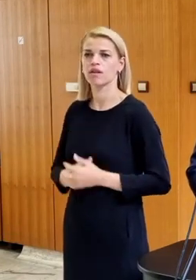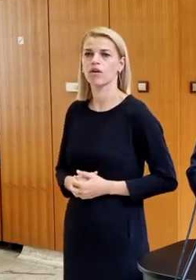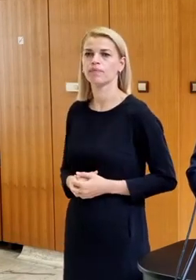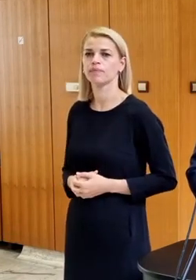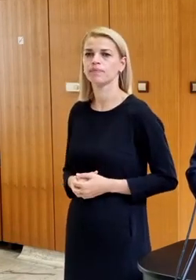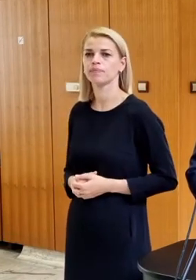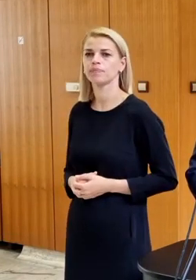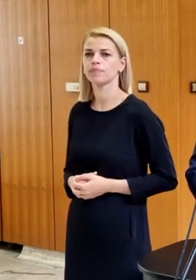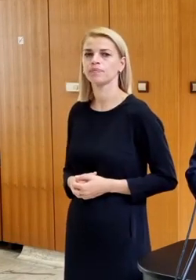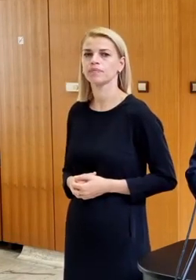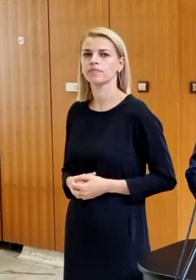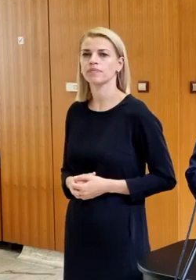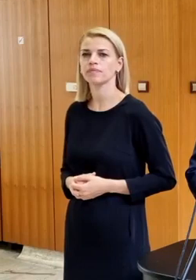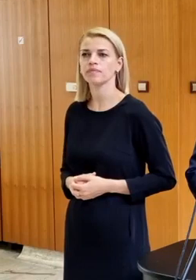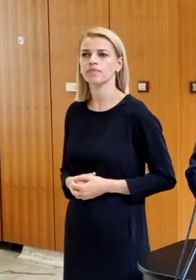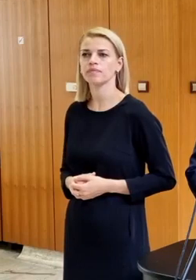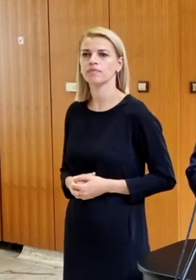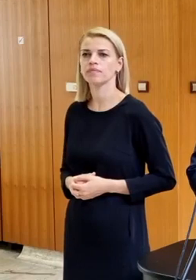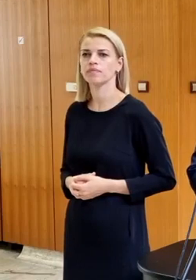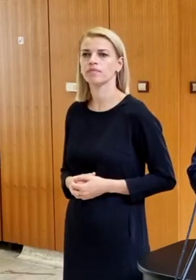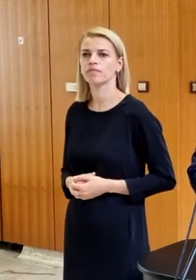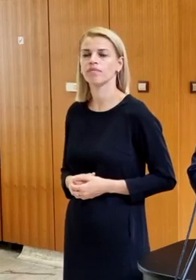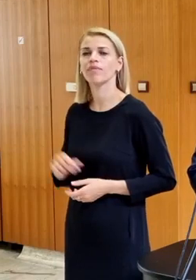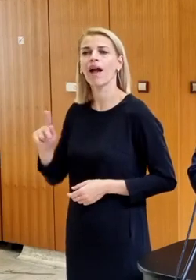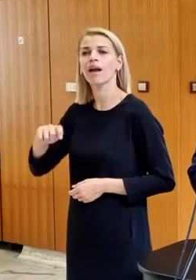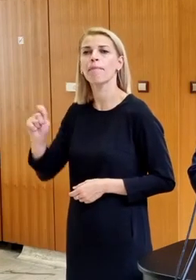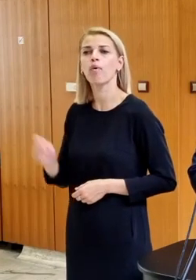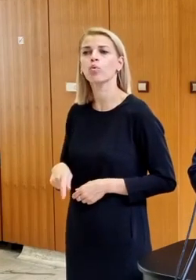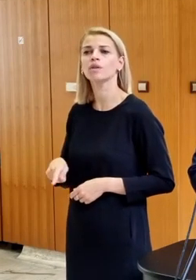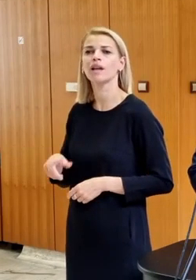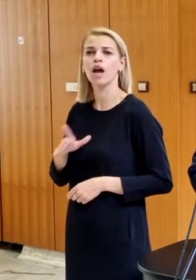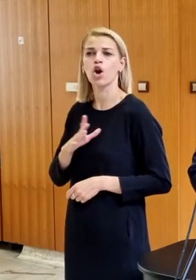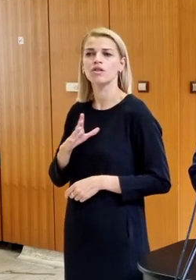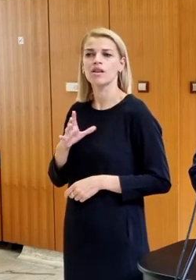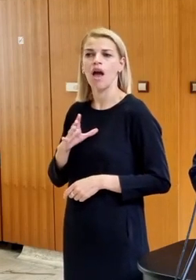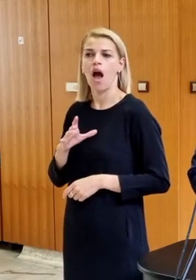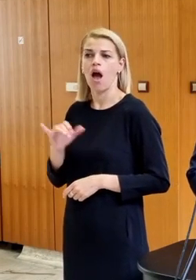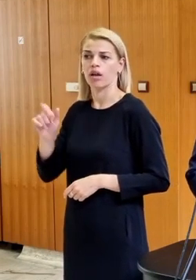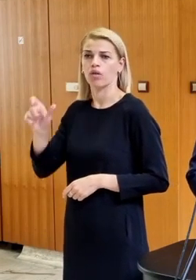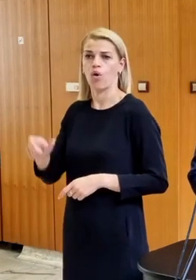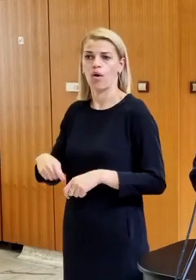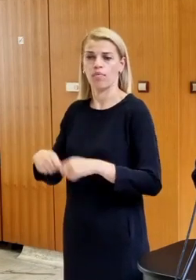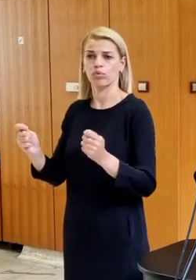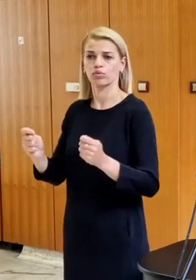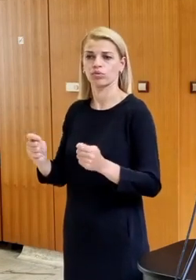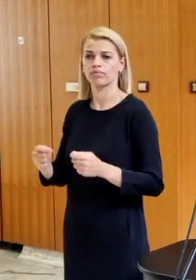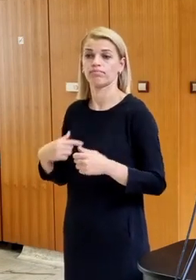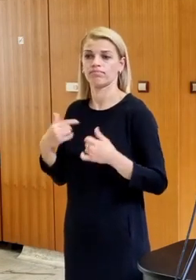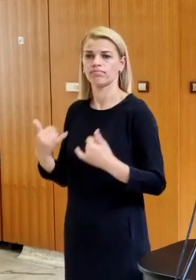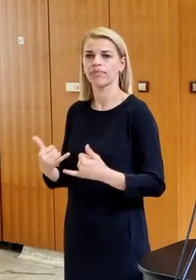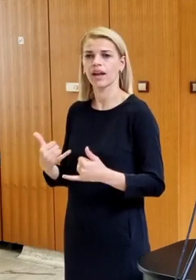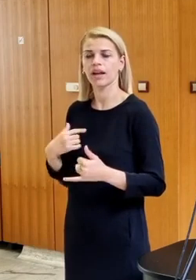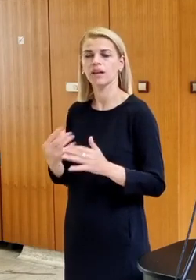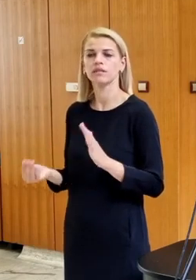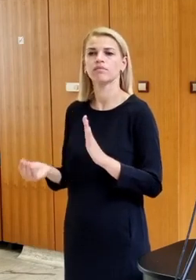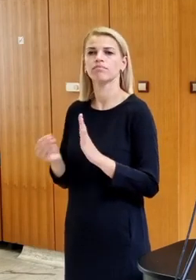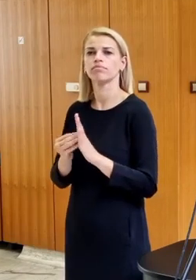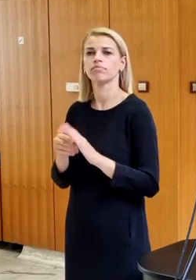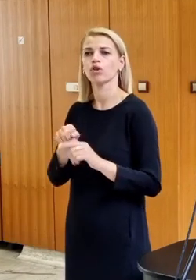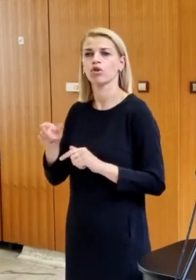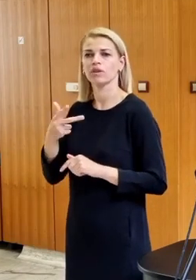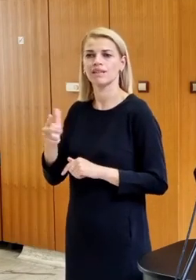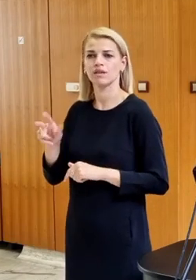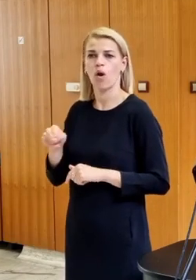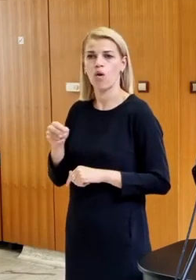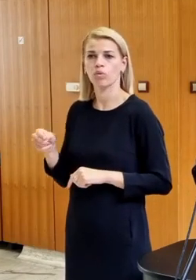A hovoríme o šengenskom? No teraz sme to dali na úroveň do